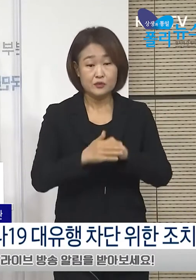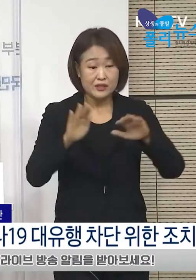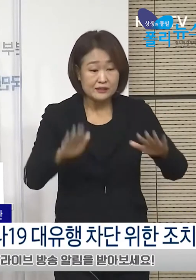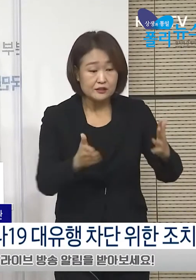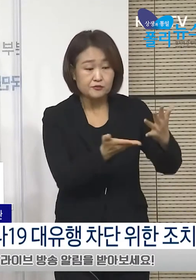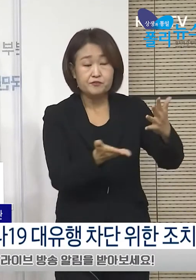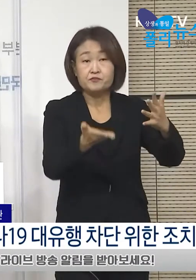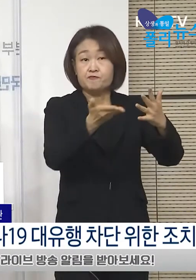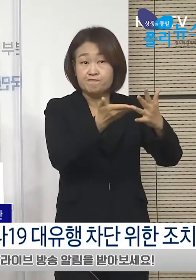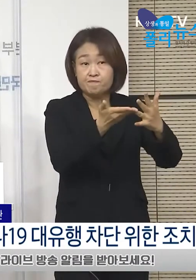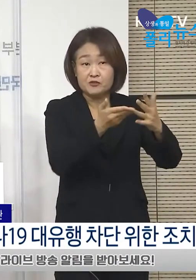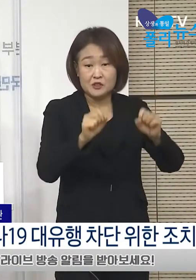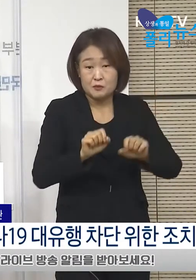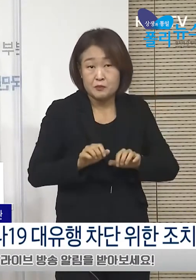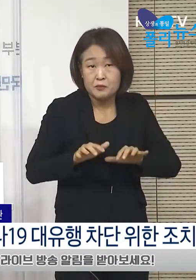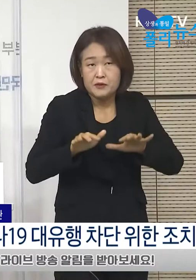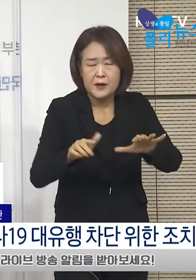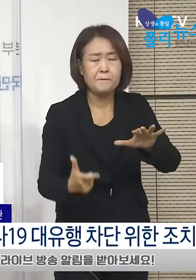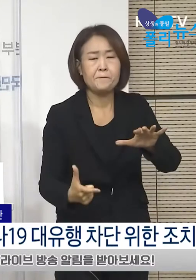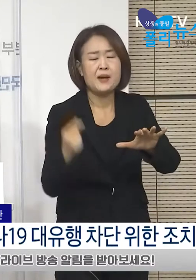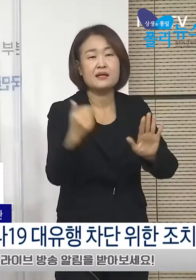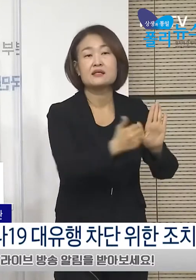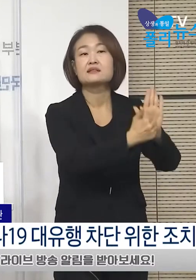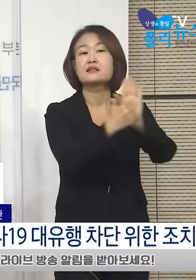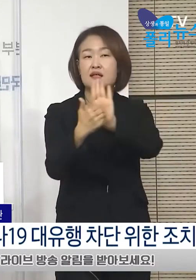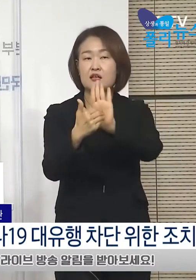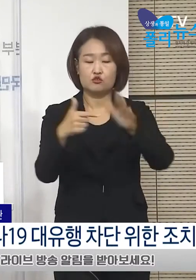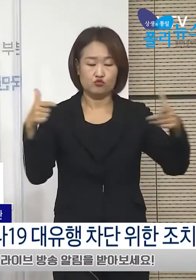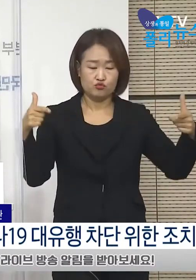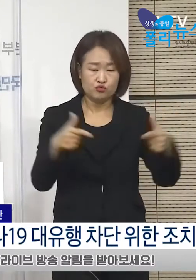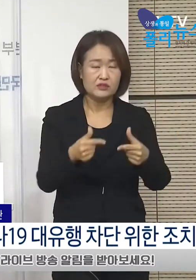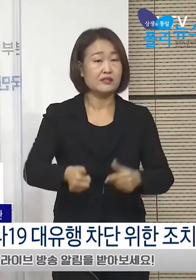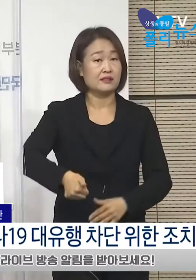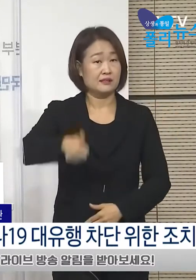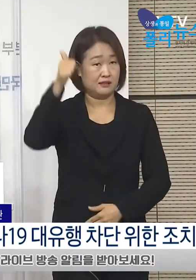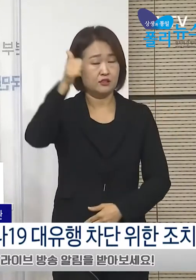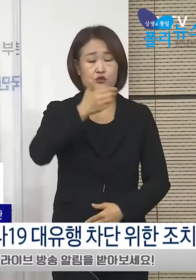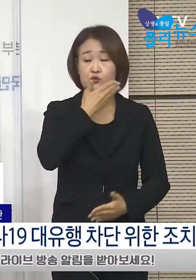급격한 증가 추세를 반전시키는 것이 중요합니다.